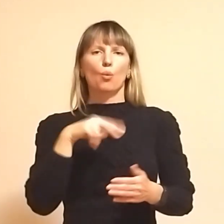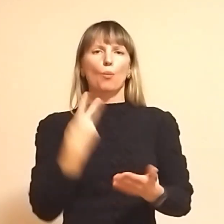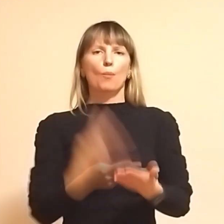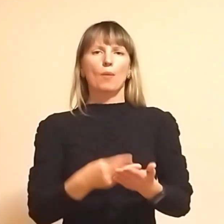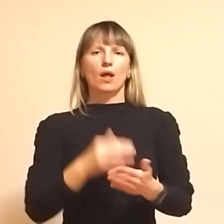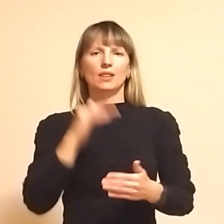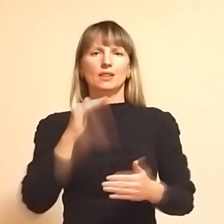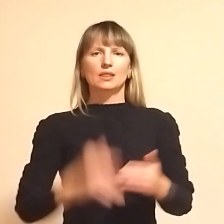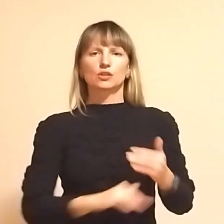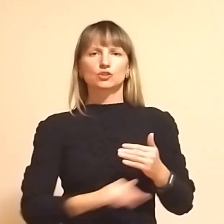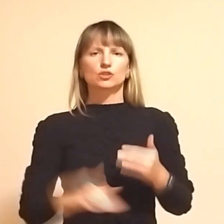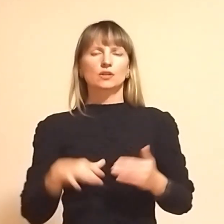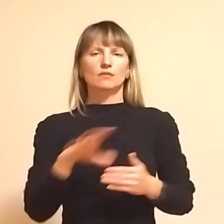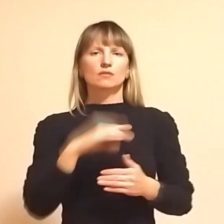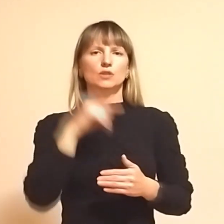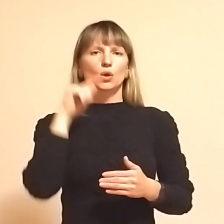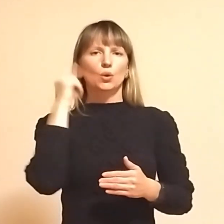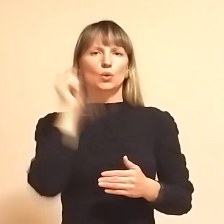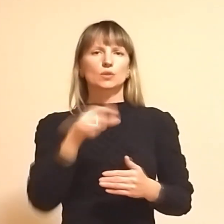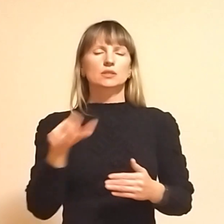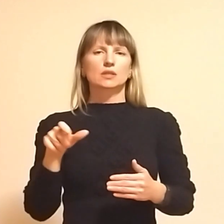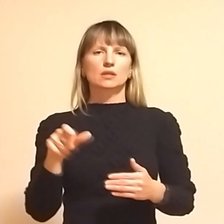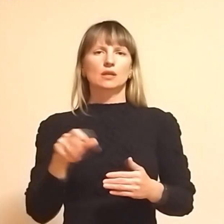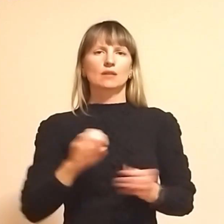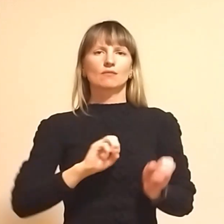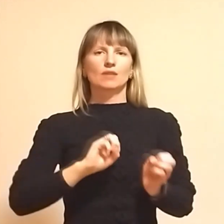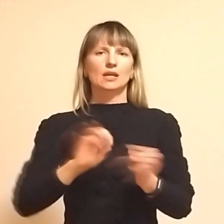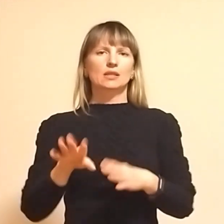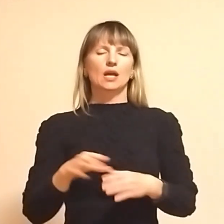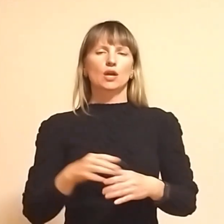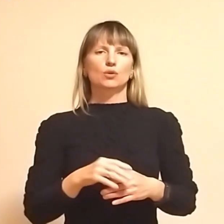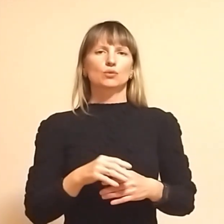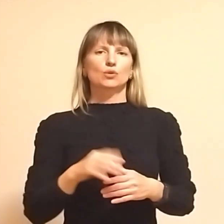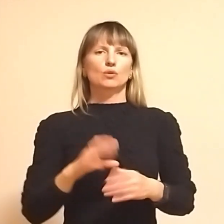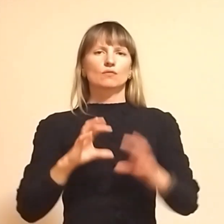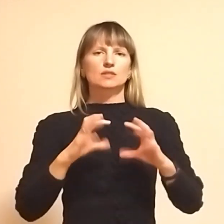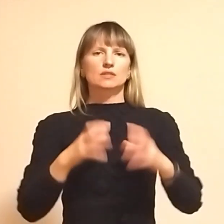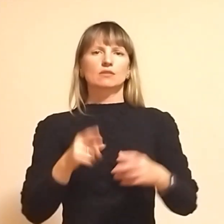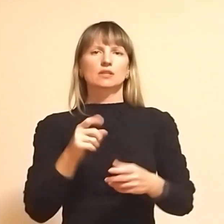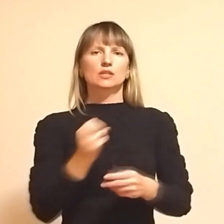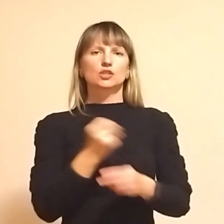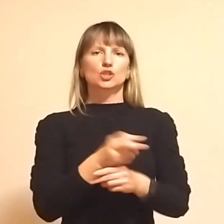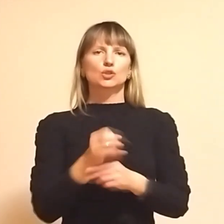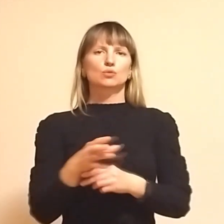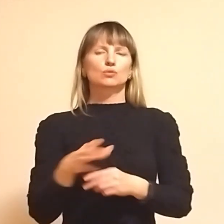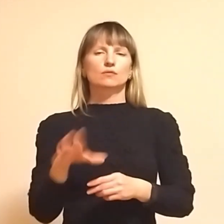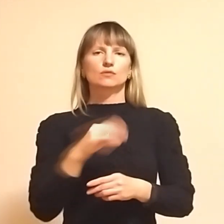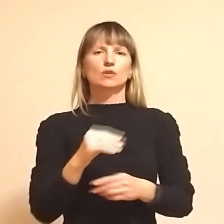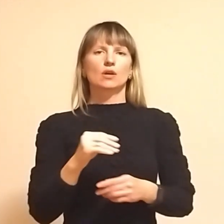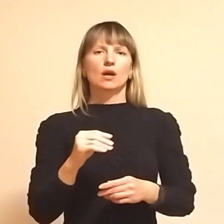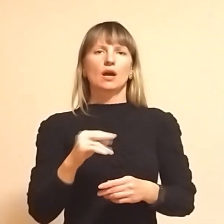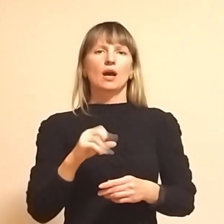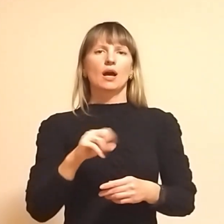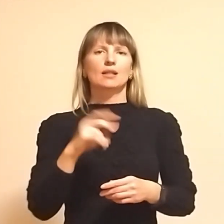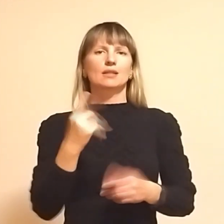її, всіх росіян відкидають, вони просто у світі їх женуть зісюди. Але, на превеликий жаль,